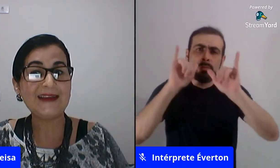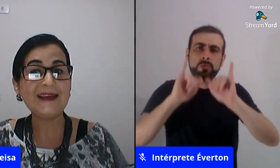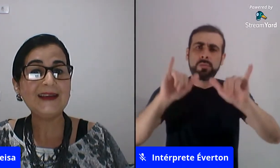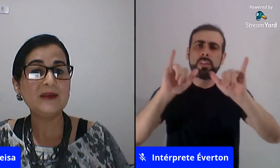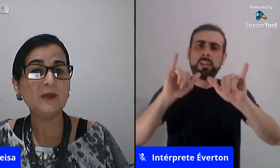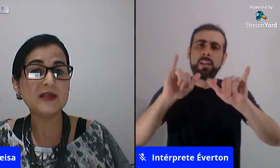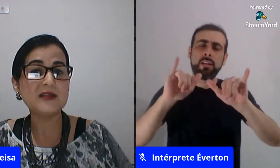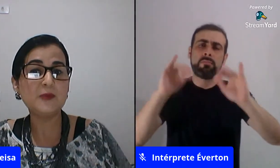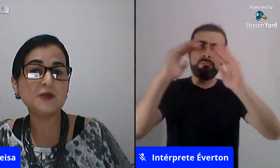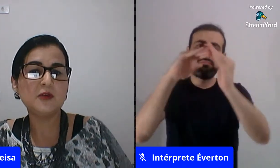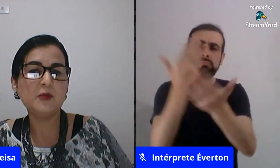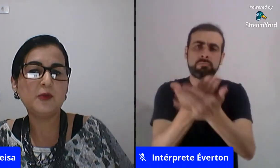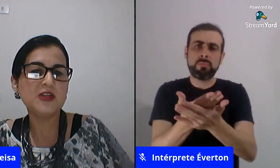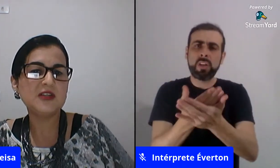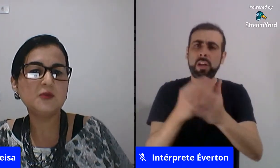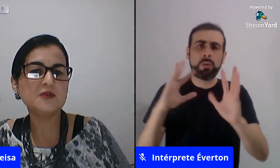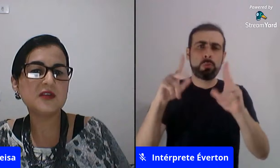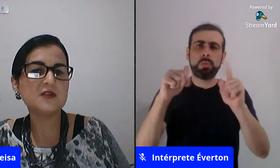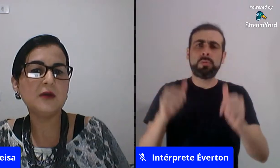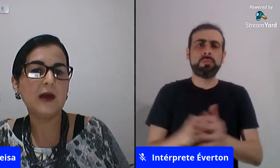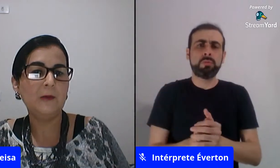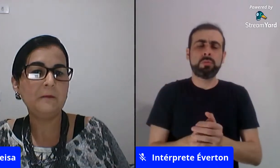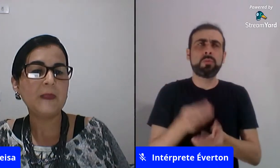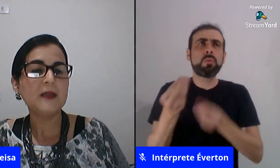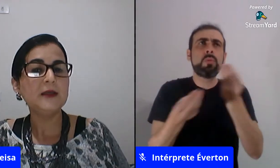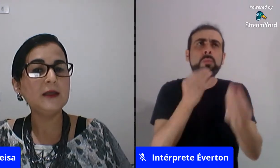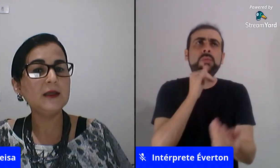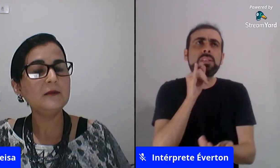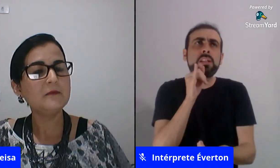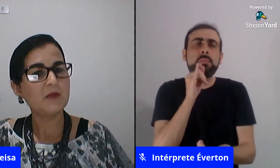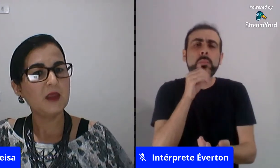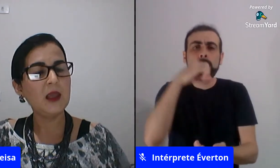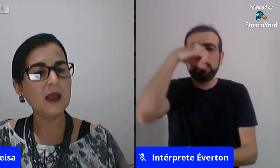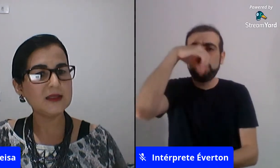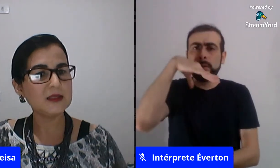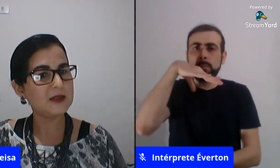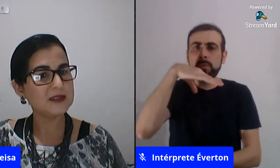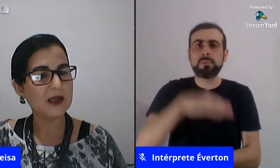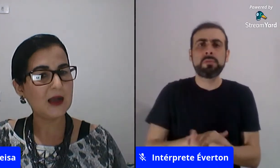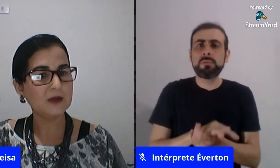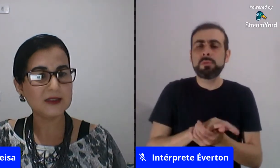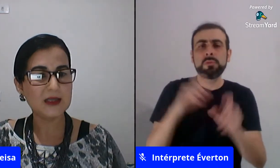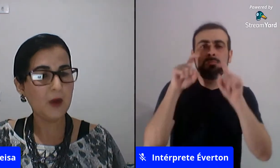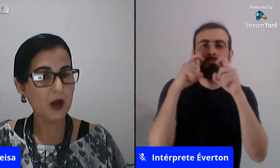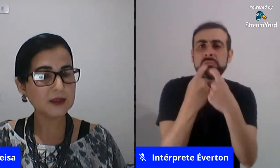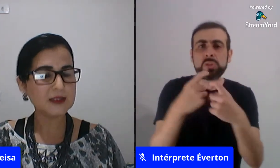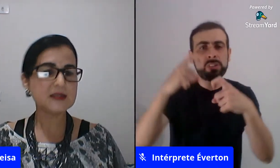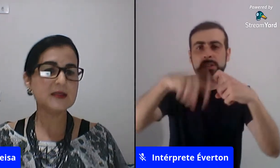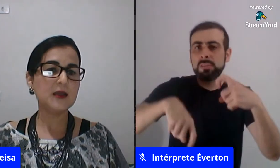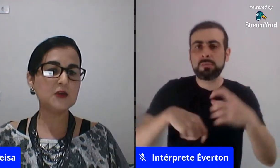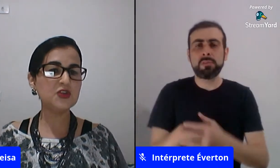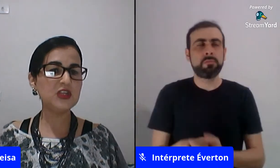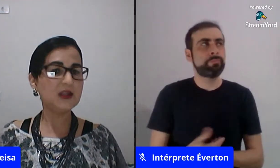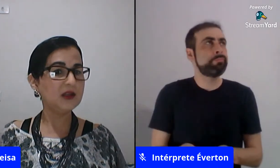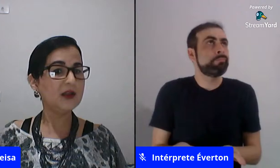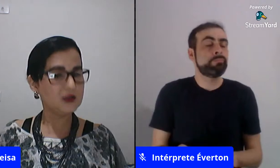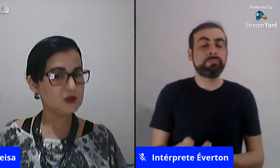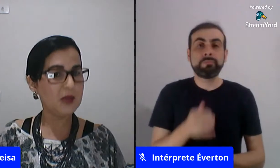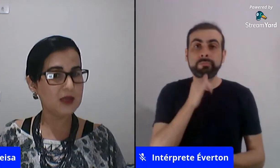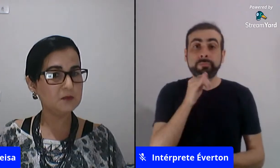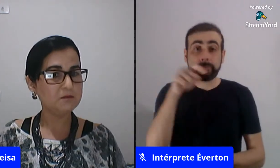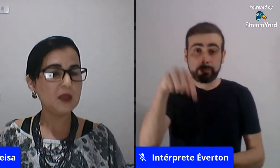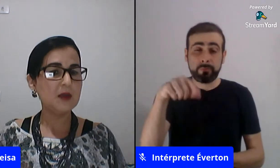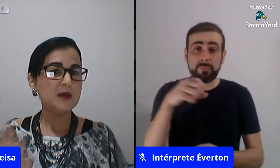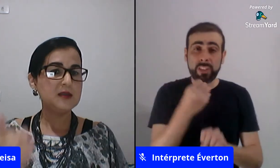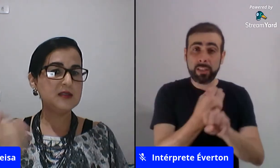né por exemplo sobre o projeto de abuso sexual e em relação às aulas remotas eu sugeriria